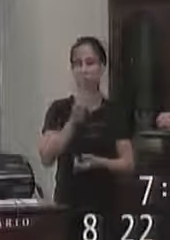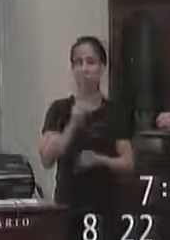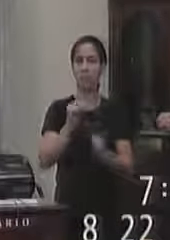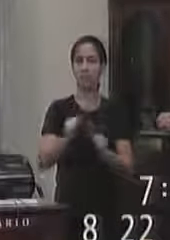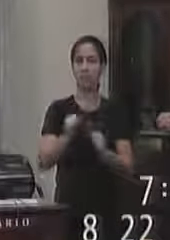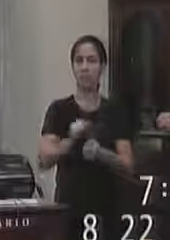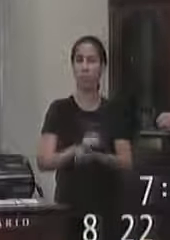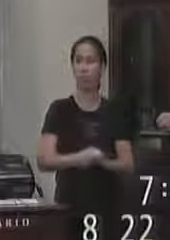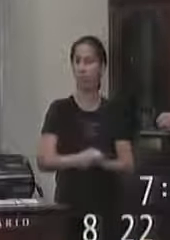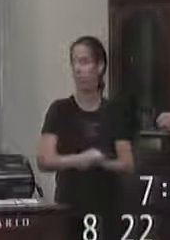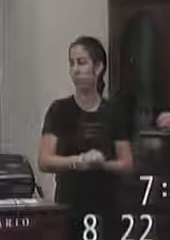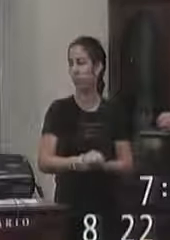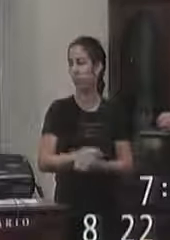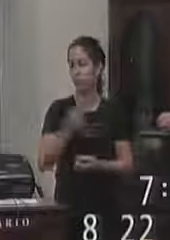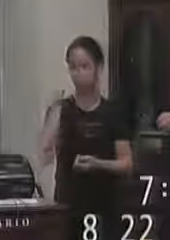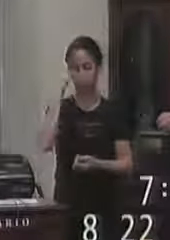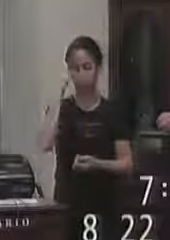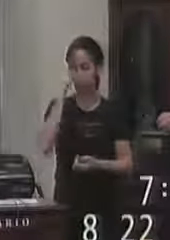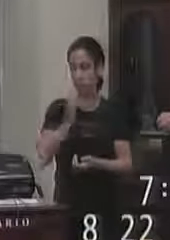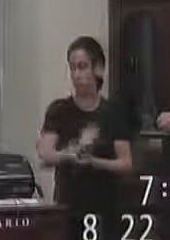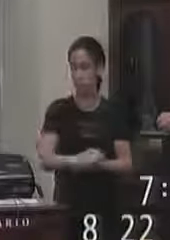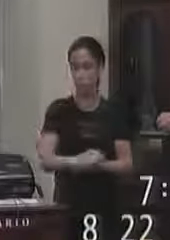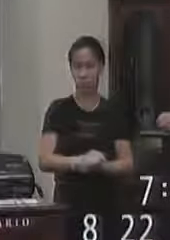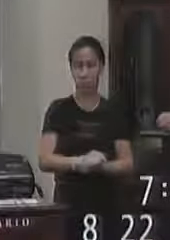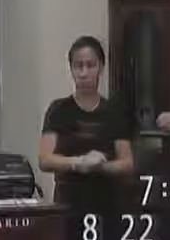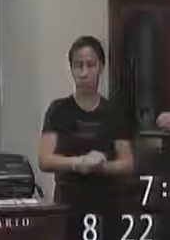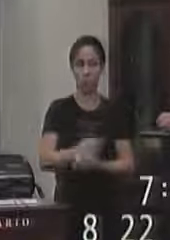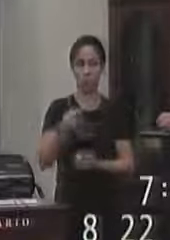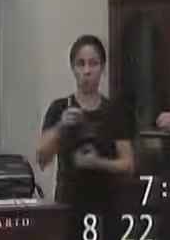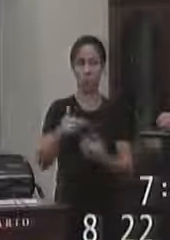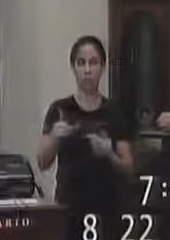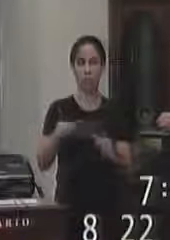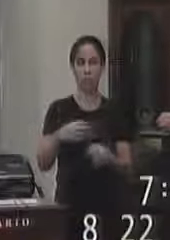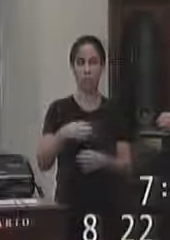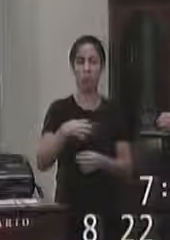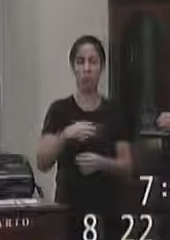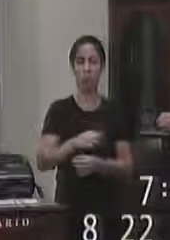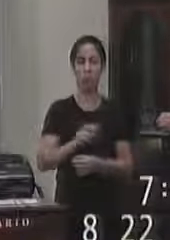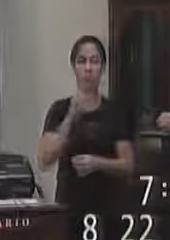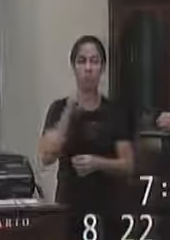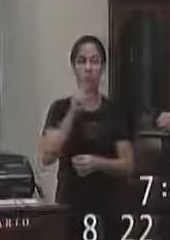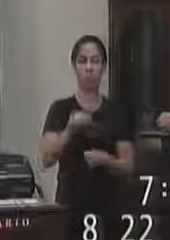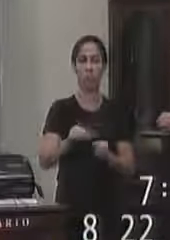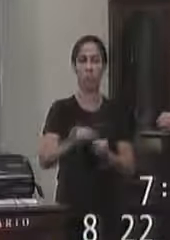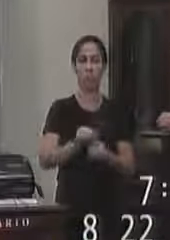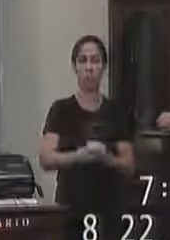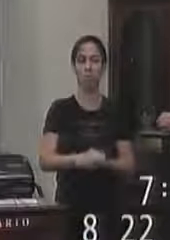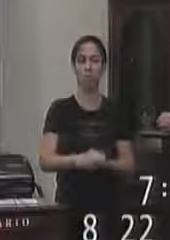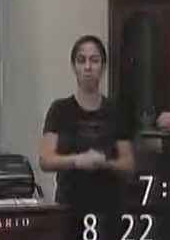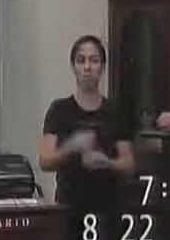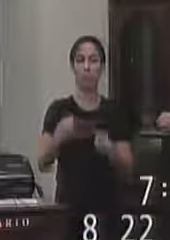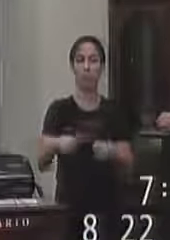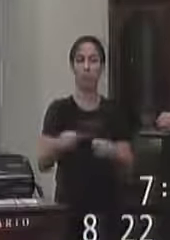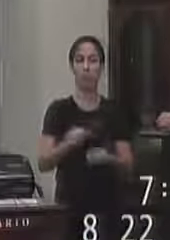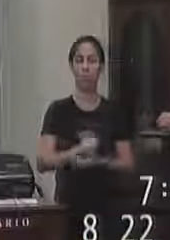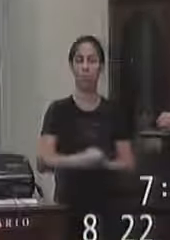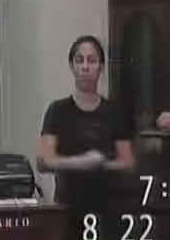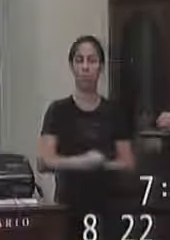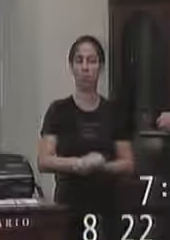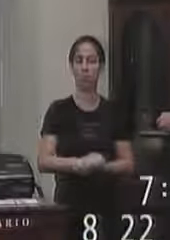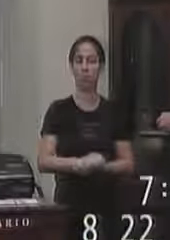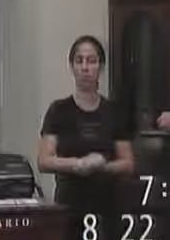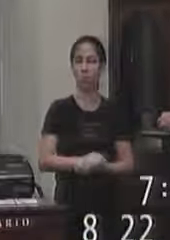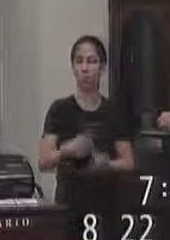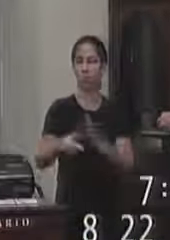pode ser pensado e a outra situação que vejo e a necessidade que isso